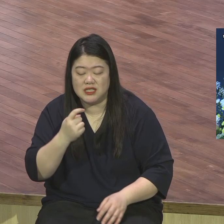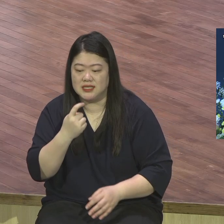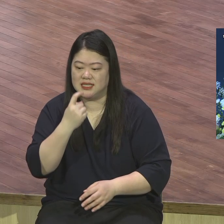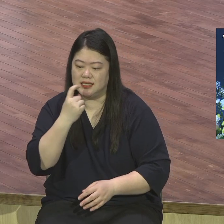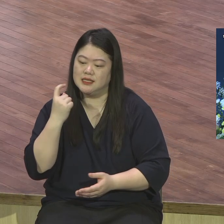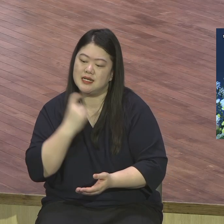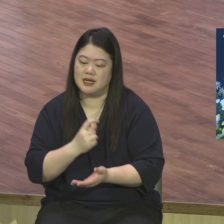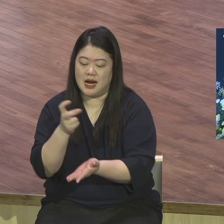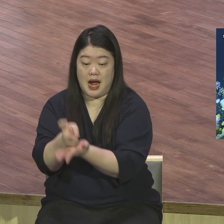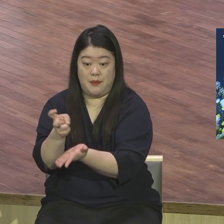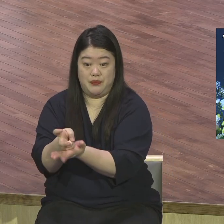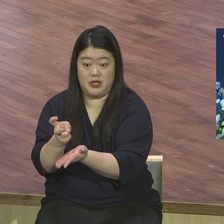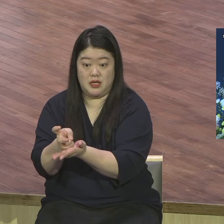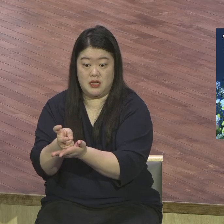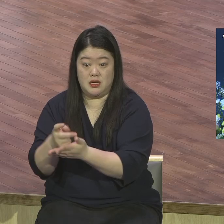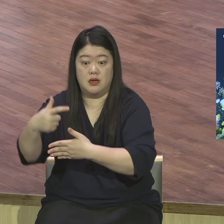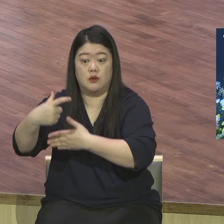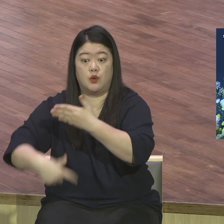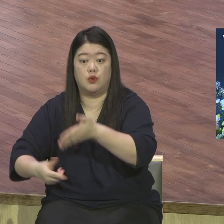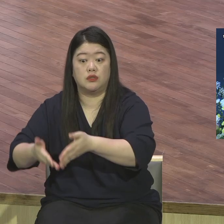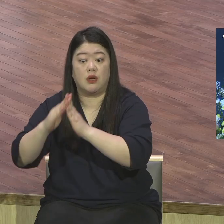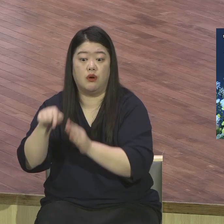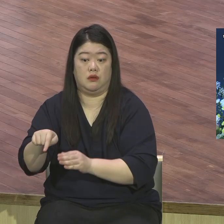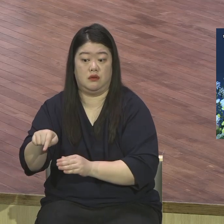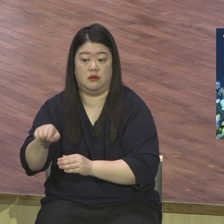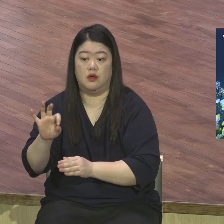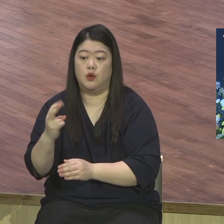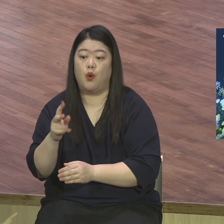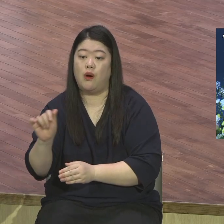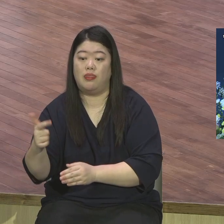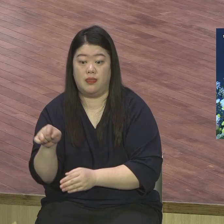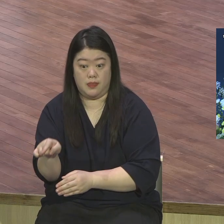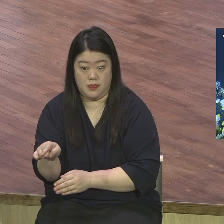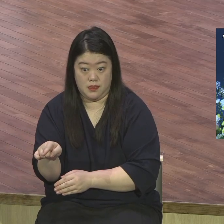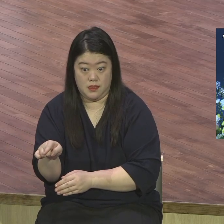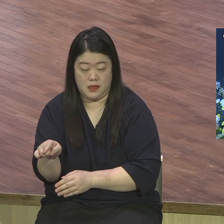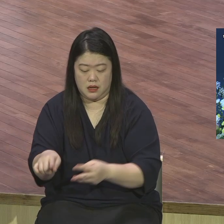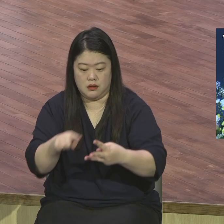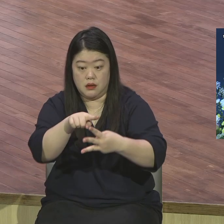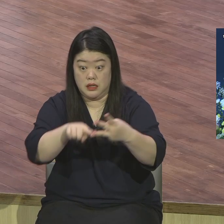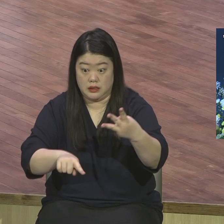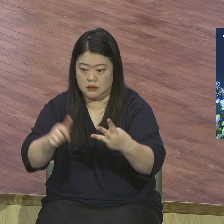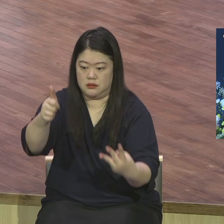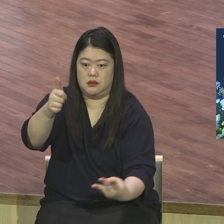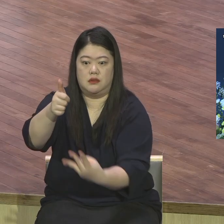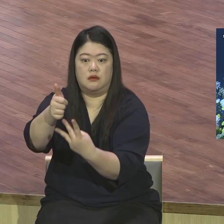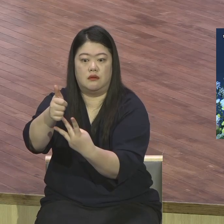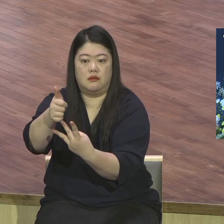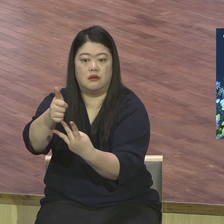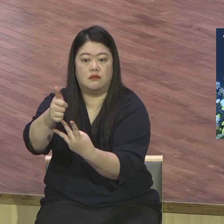이 진젠돌프 이 영지에서 훈련받은 사람 성교 여러분